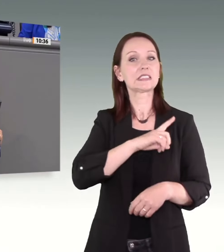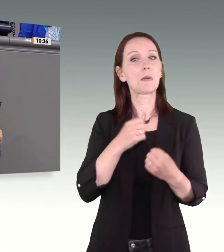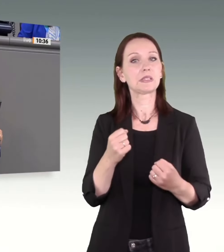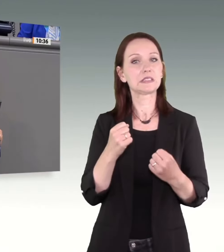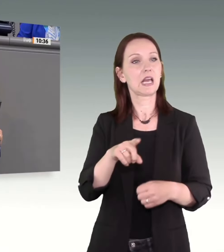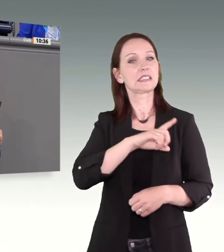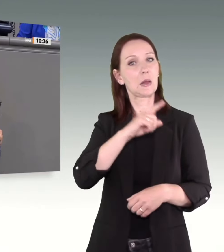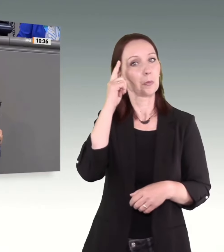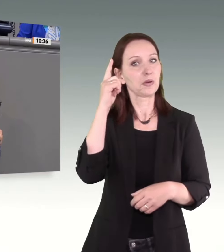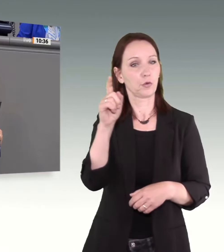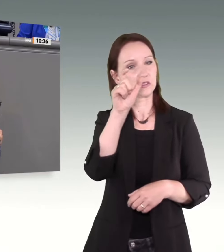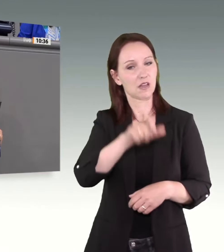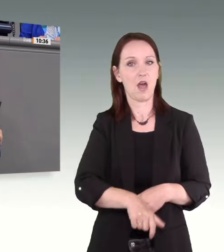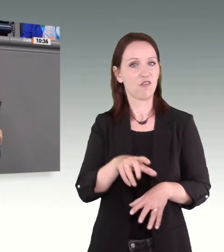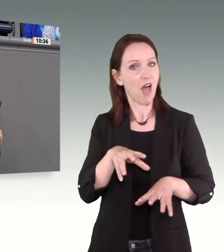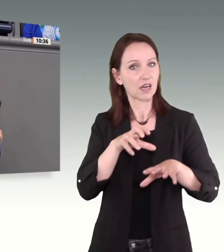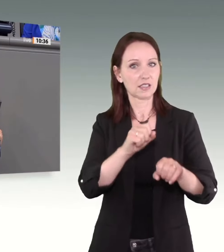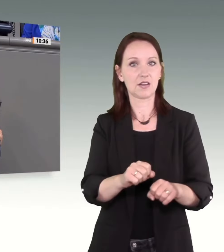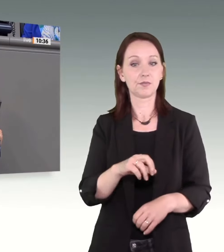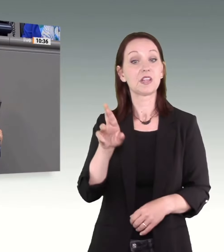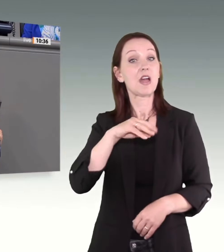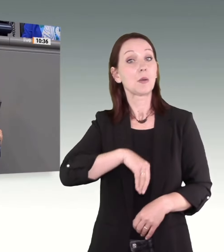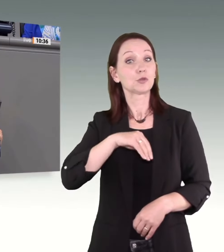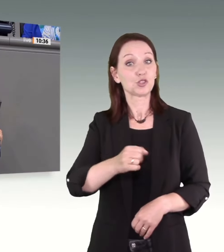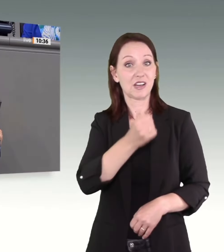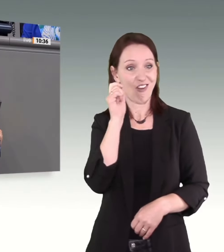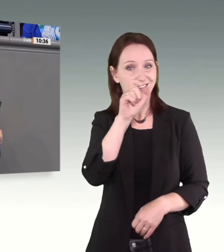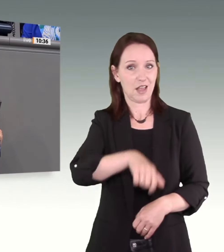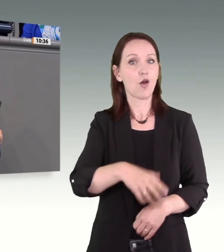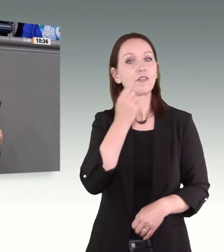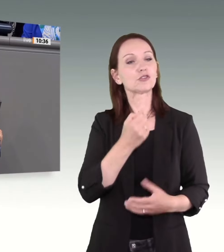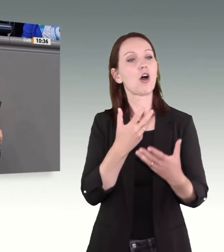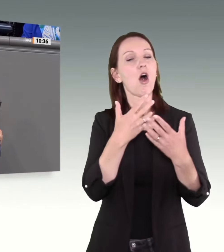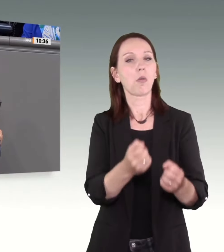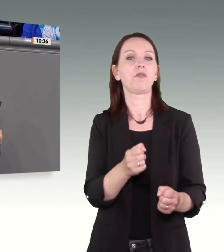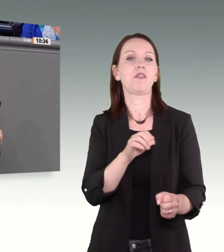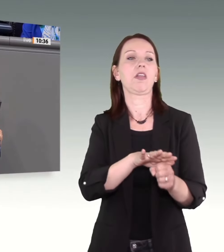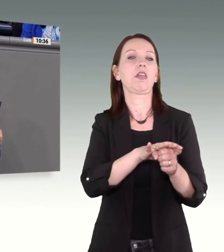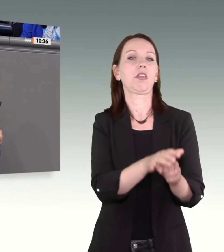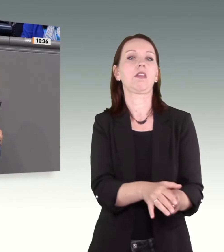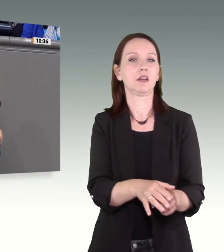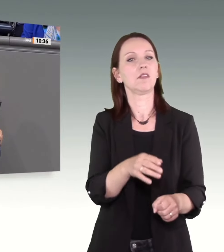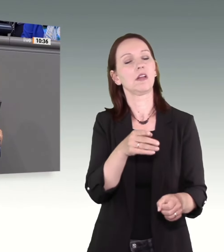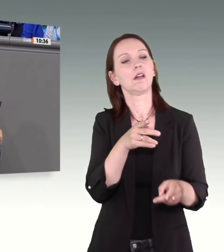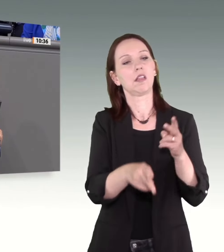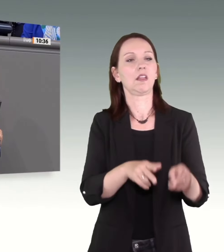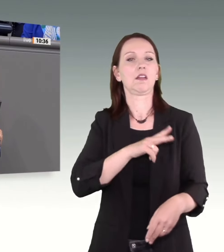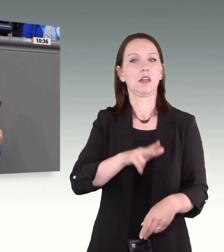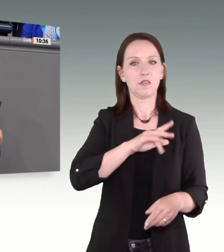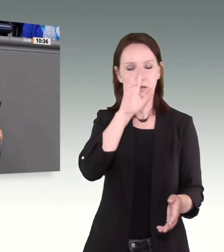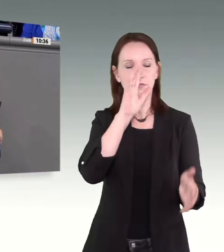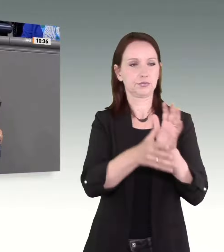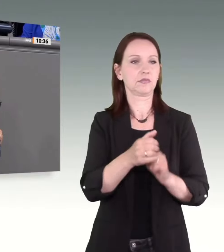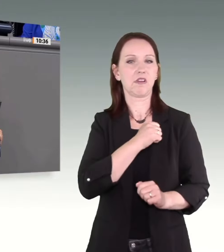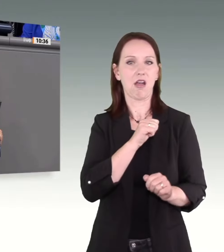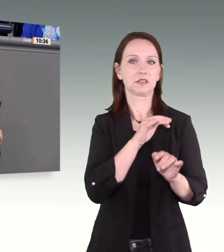Opfer klein machen, demütigen, verstören oder verängstigen und vor allem Kontrolle und Macht über den Menschen gewinnen. Dabei ist